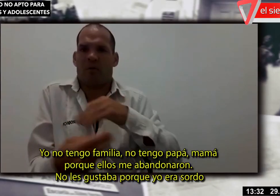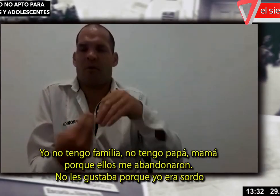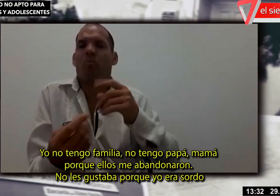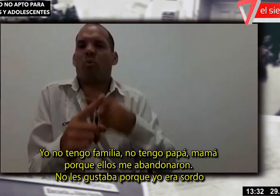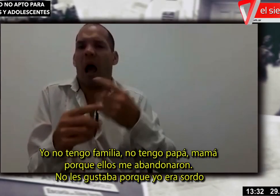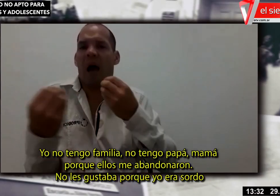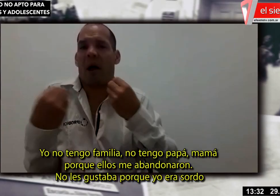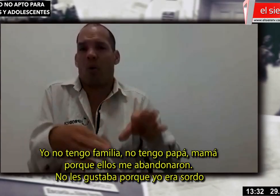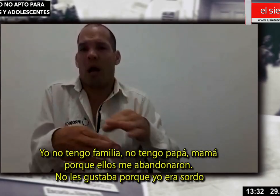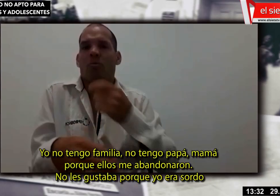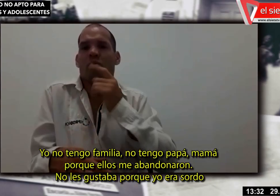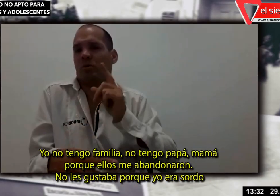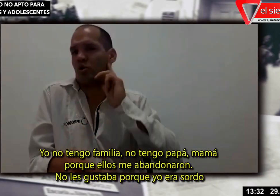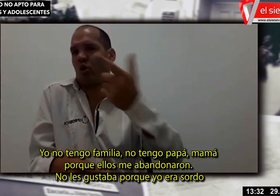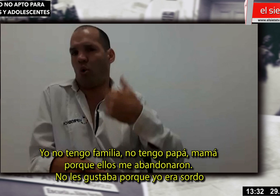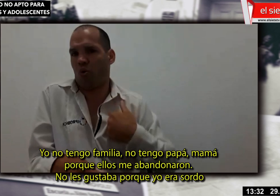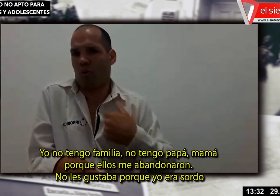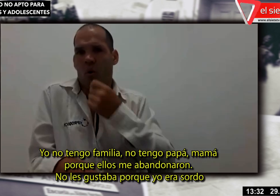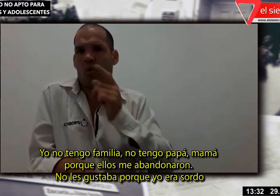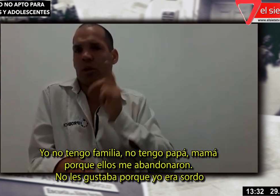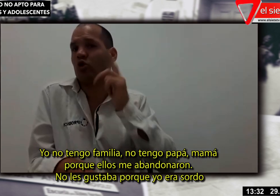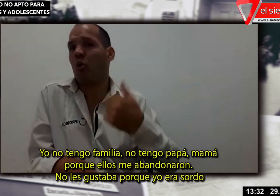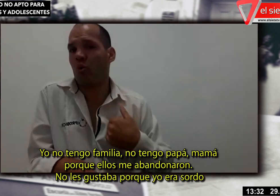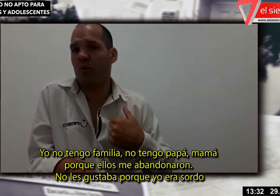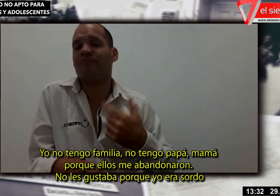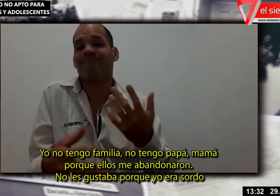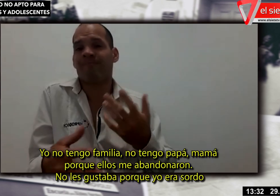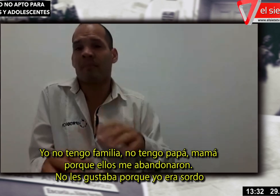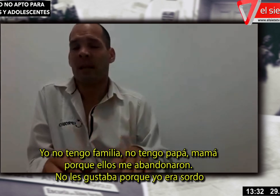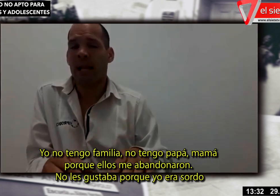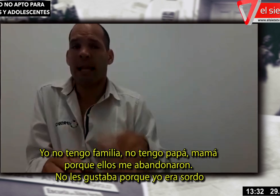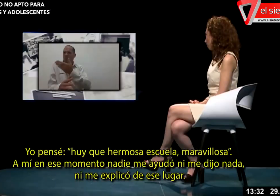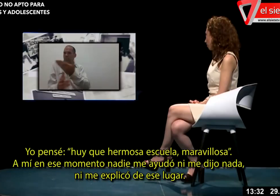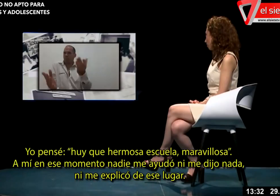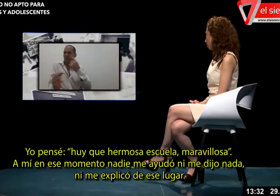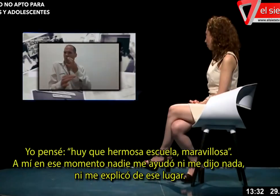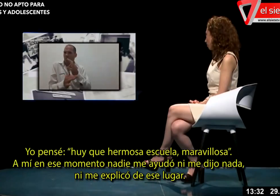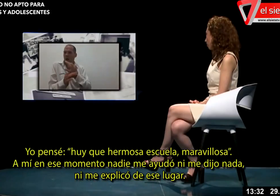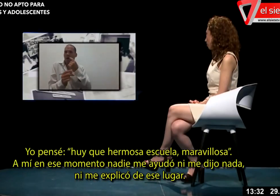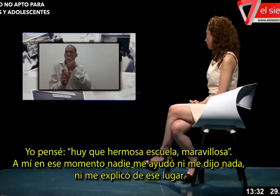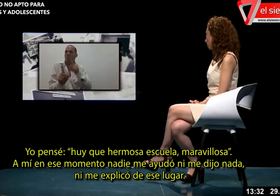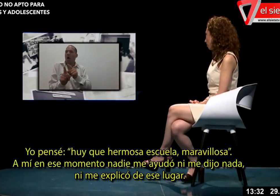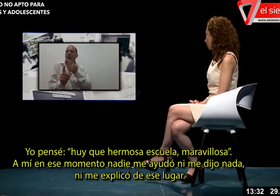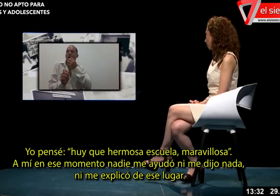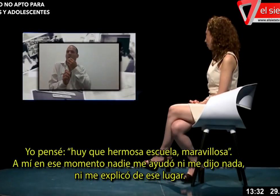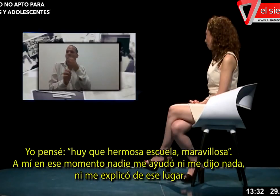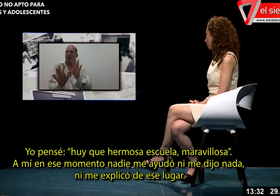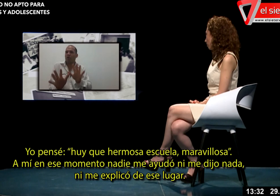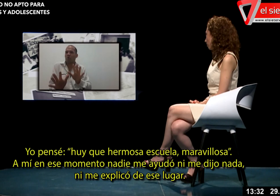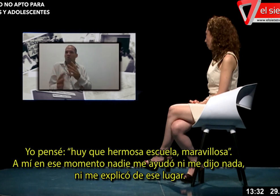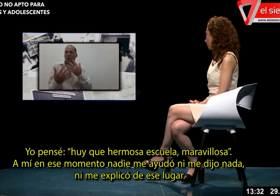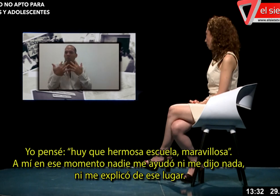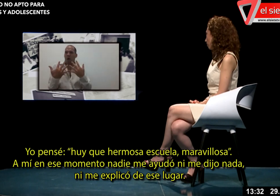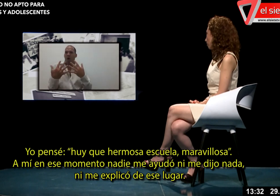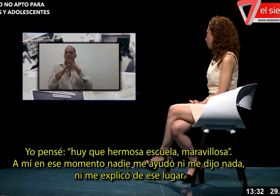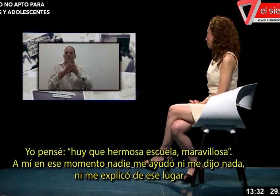tengo familia, no tengo papá, mamá, porque ellos me abandonaron. No les gustaban porque yo era sordo. Yo pensé, uy, qué hermosa